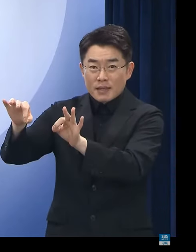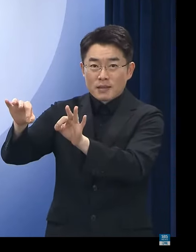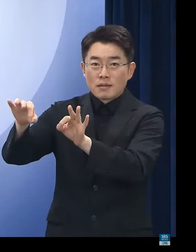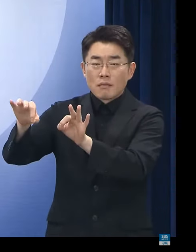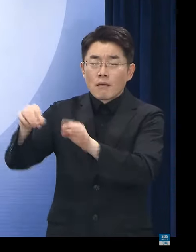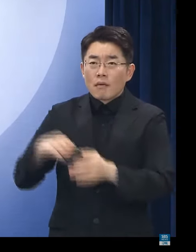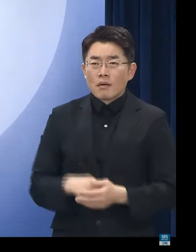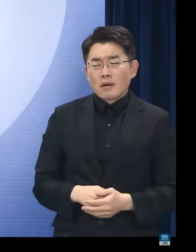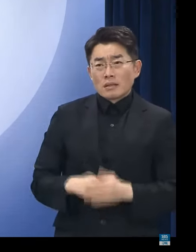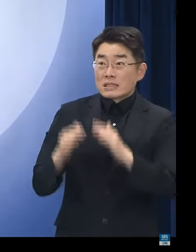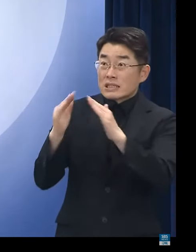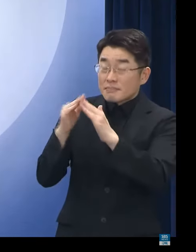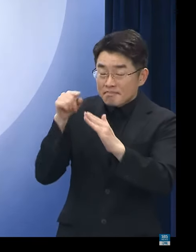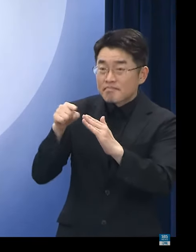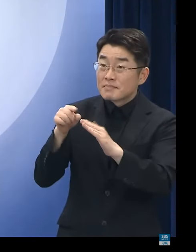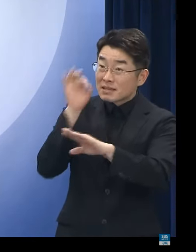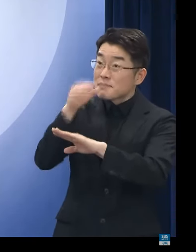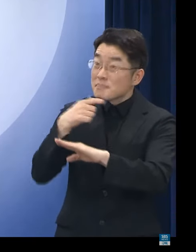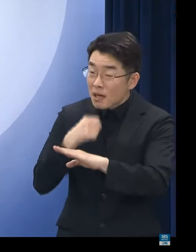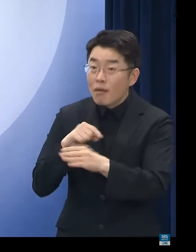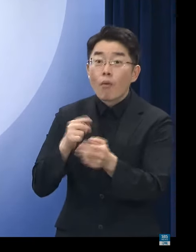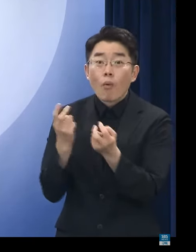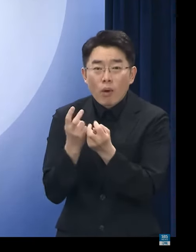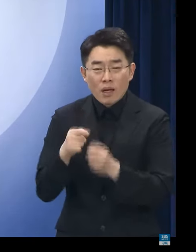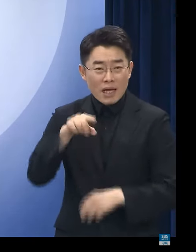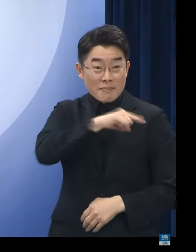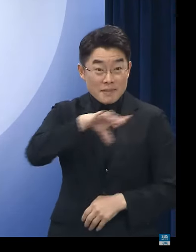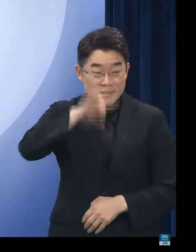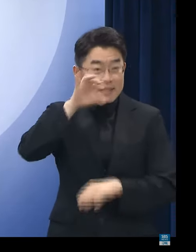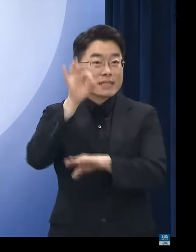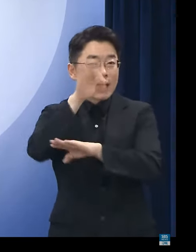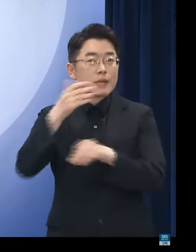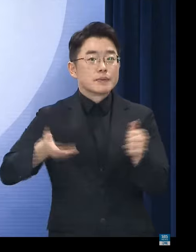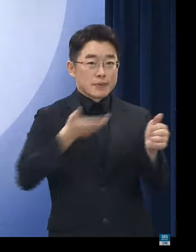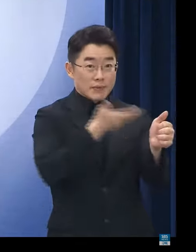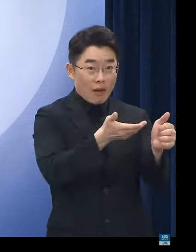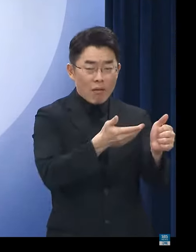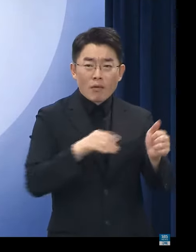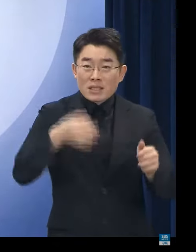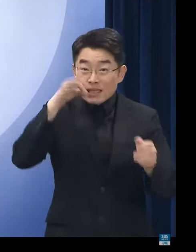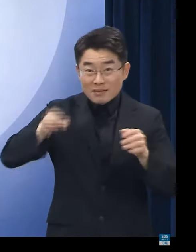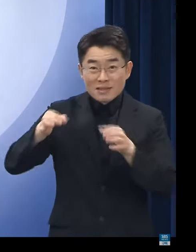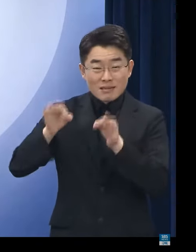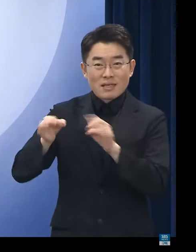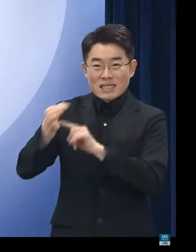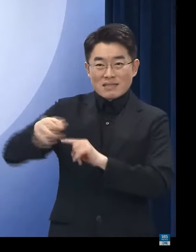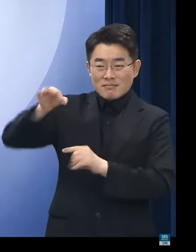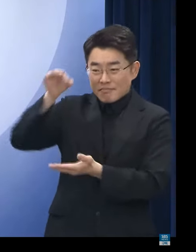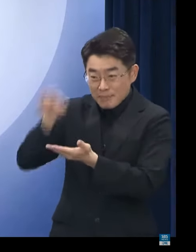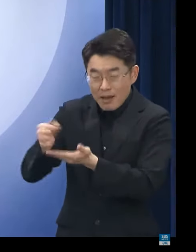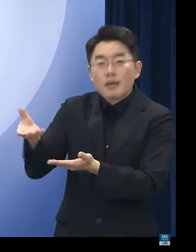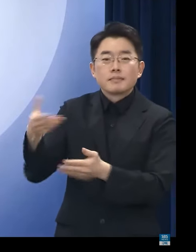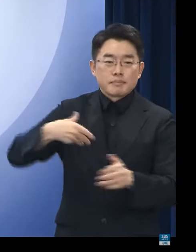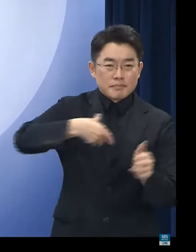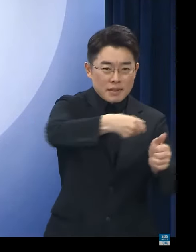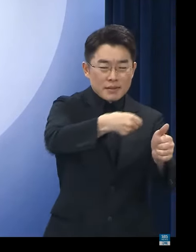낙차를 희망하는 경우에는 우선 매수권을 부여하고 절의 대출 지원을 하고 있습니다.